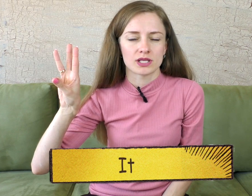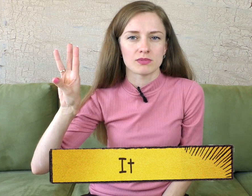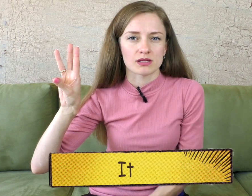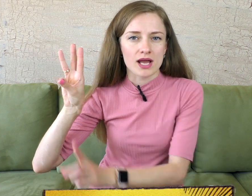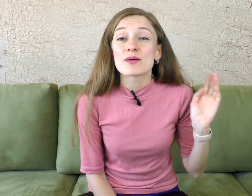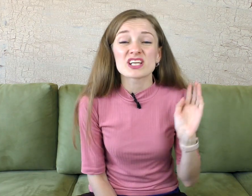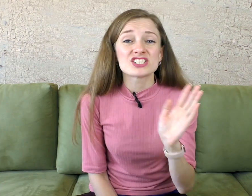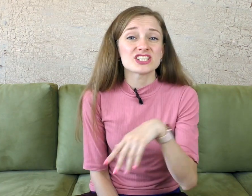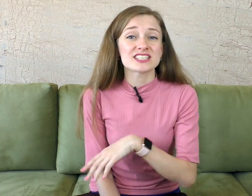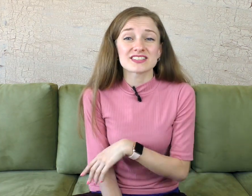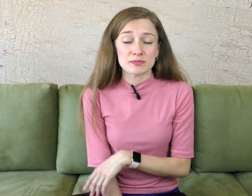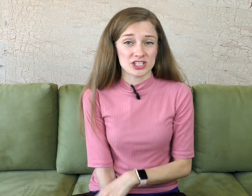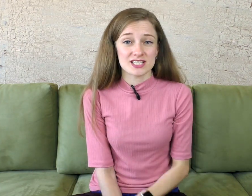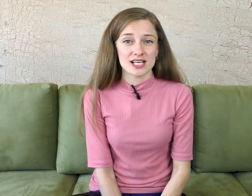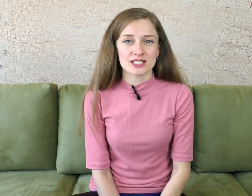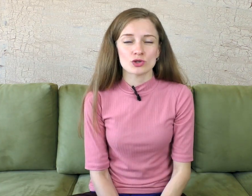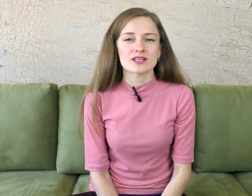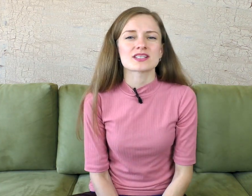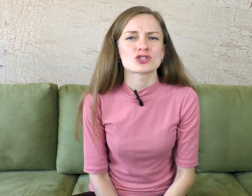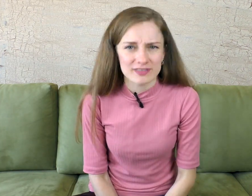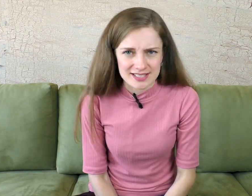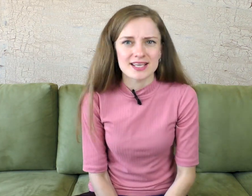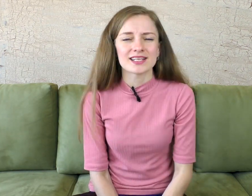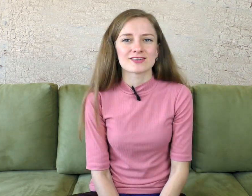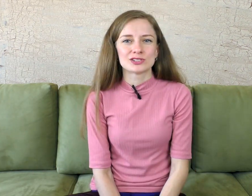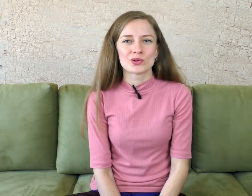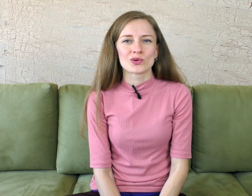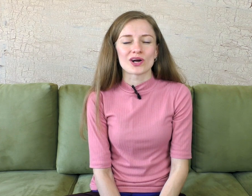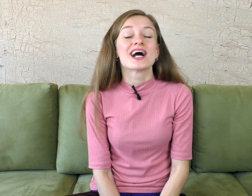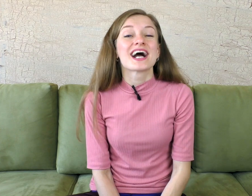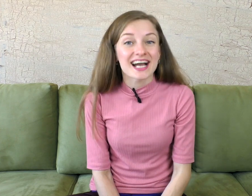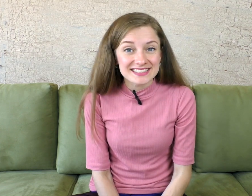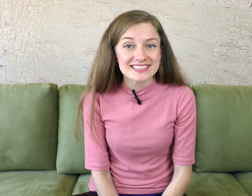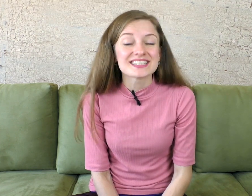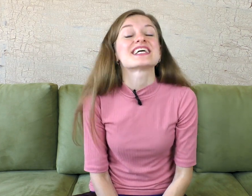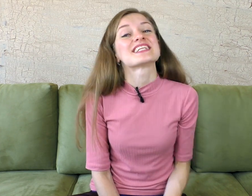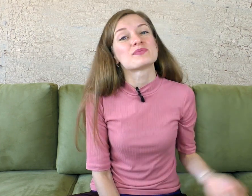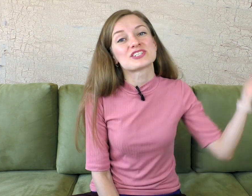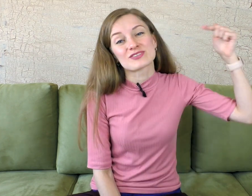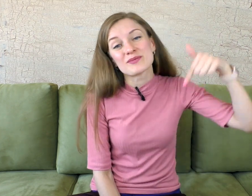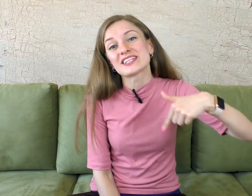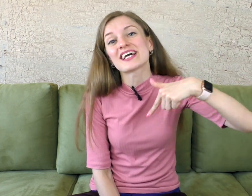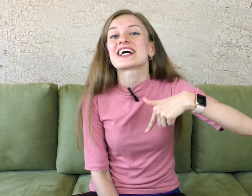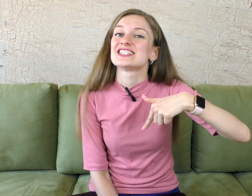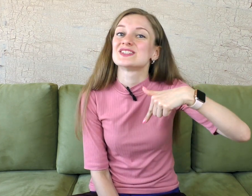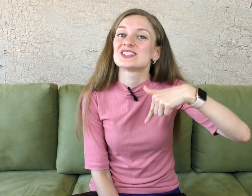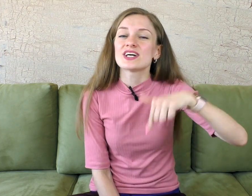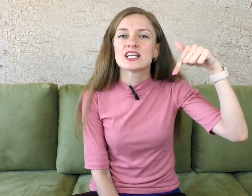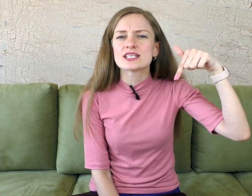предметам. А про he, she, it, это вообще отдельная история, расскажу в отдельных видеоуроках. Хотите, тогда пишите в комментариях, хочу еще, и